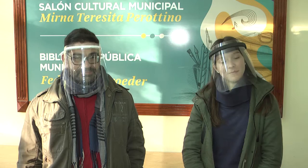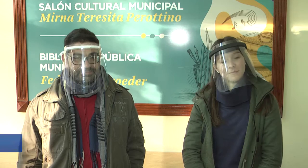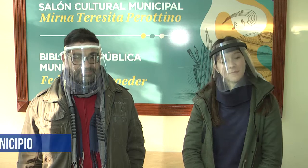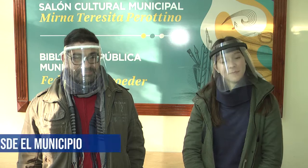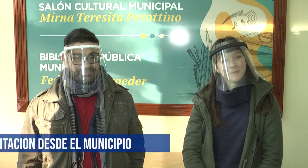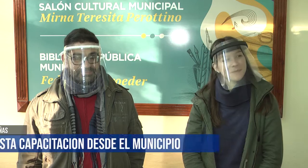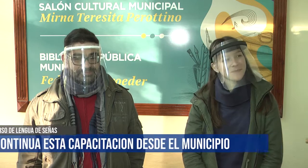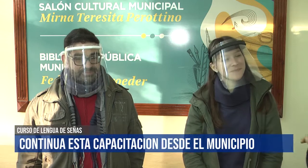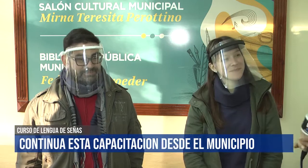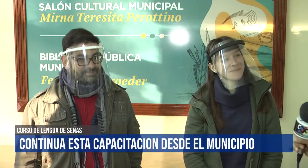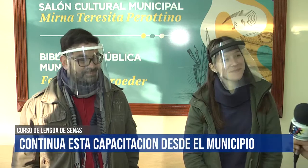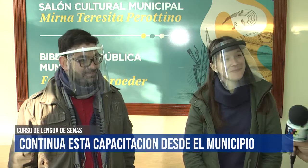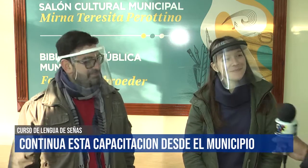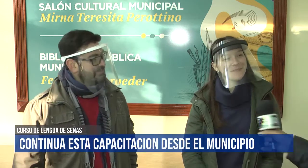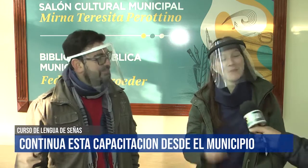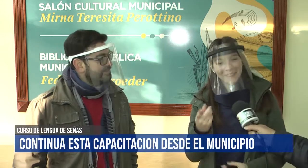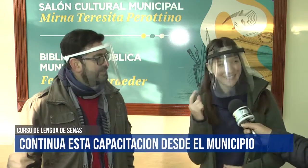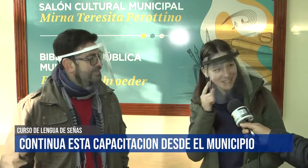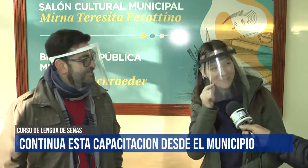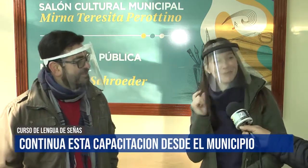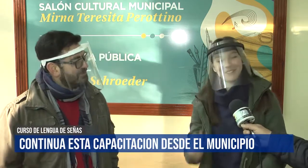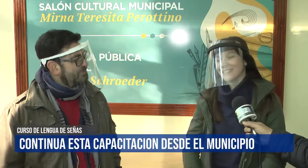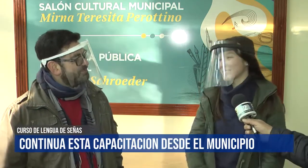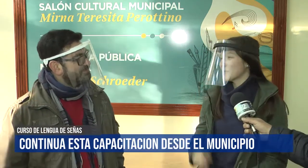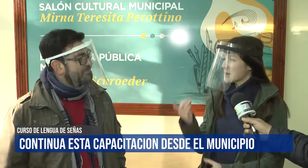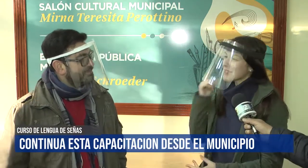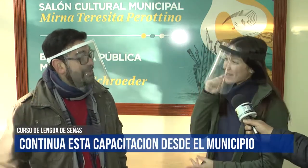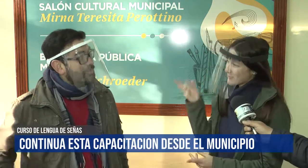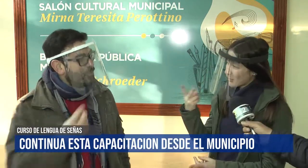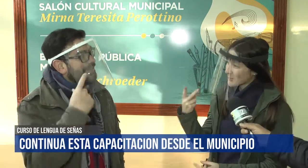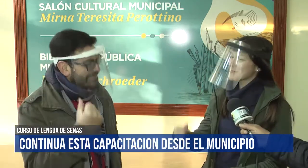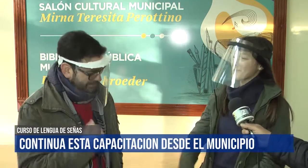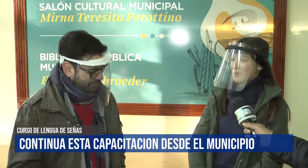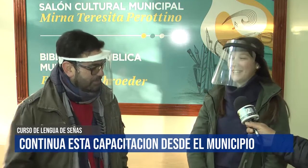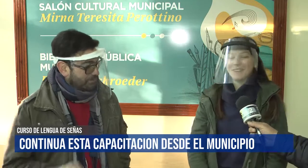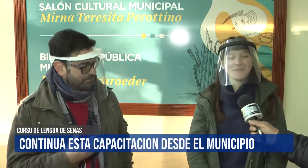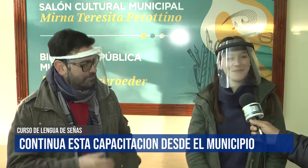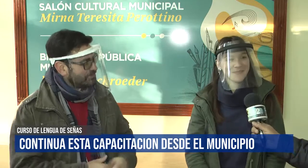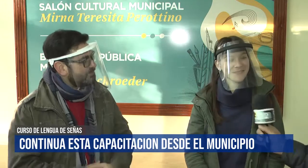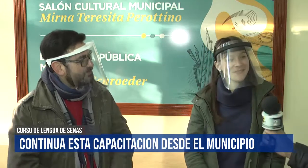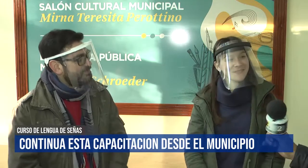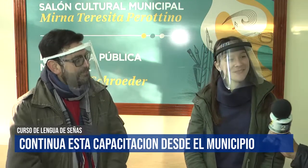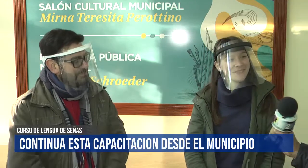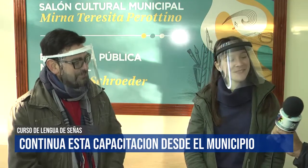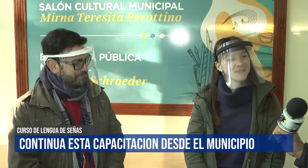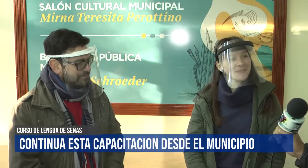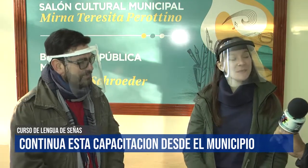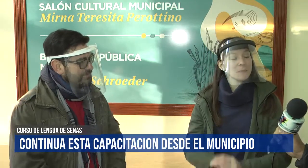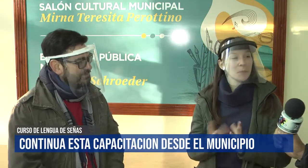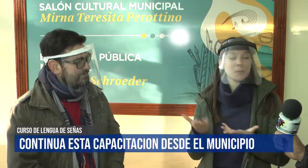Lari, Edgar, bueno, buen día. Buen día, ¿cómo están? Buen día. Bueno, charlar con ustedes